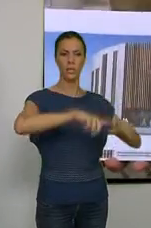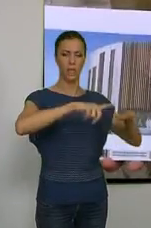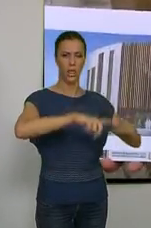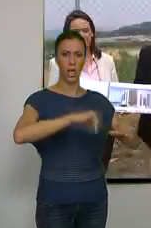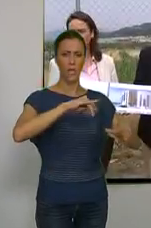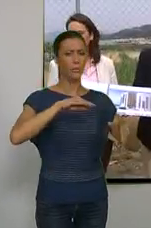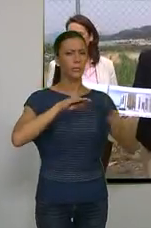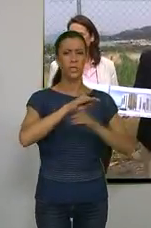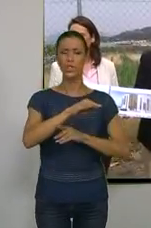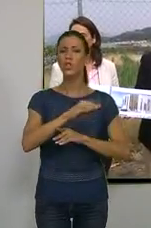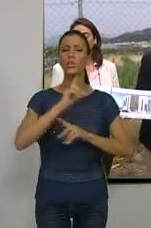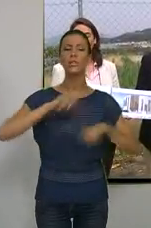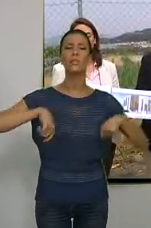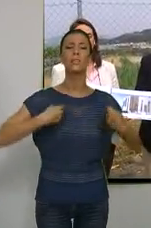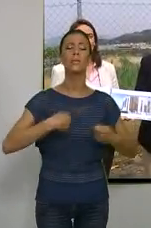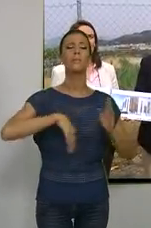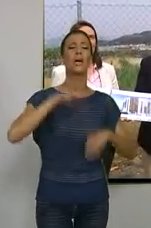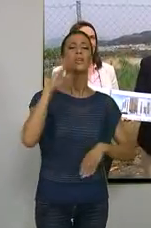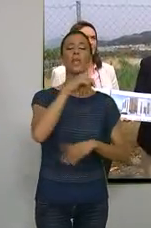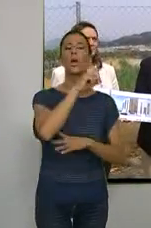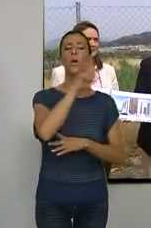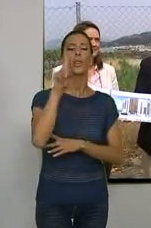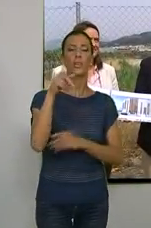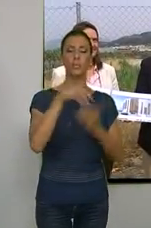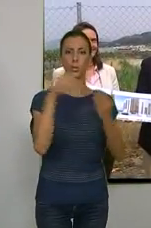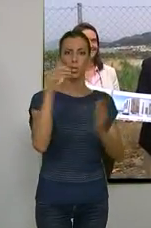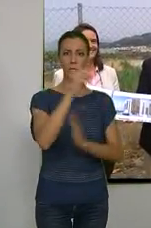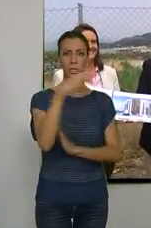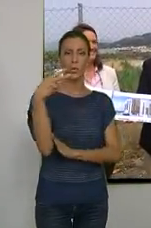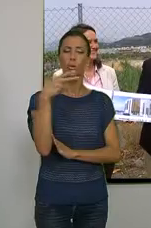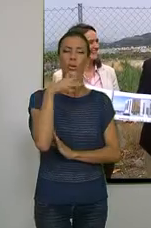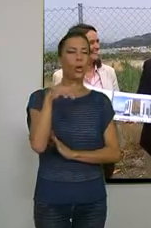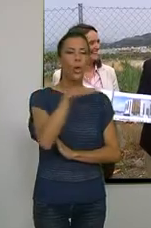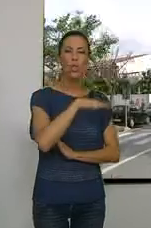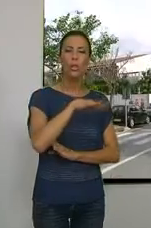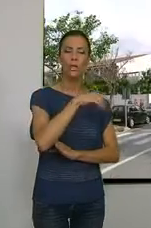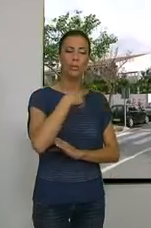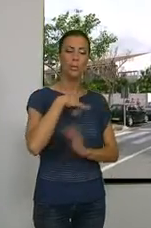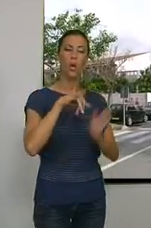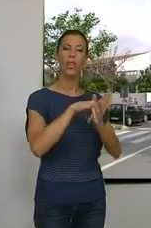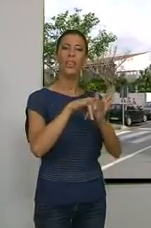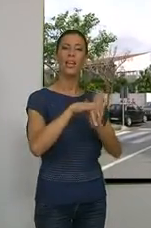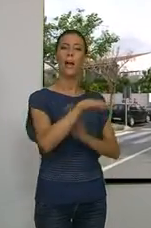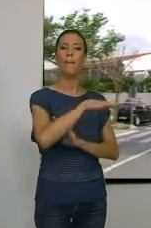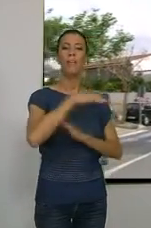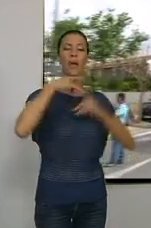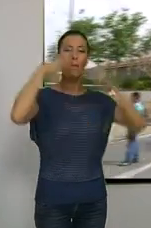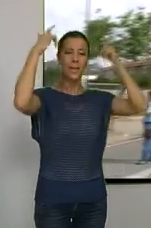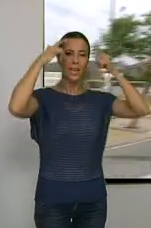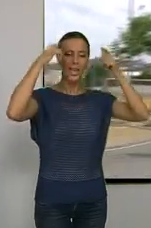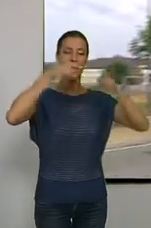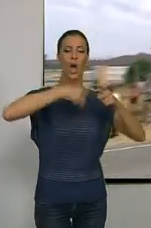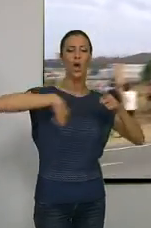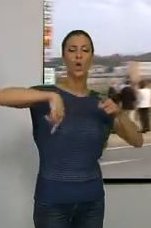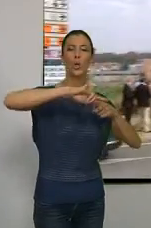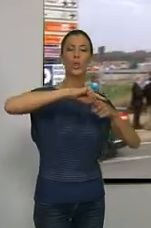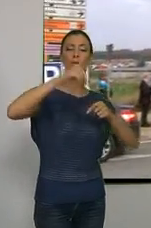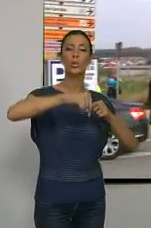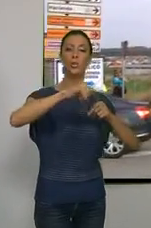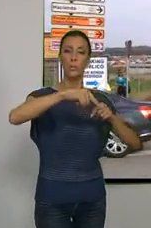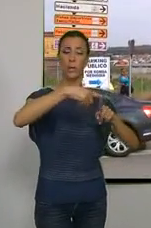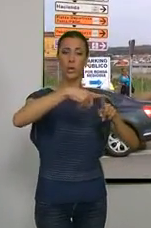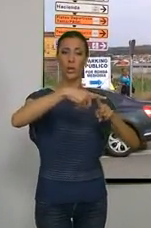inversión de más de 11 millones de euros. Estará ubicada en la Matraquilla, en el cruce de la Ronda Sur y Mediodía,